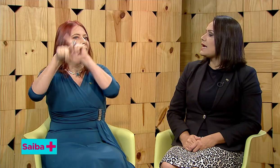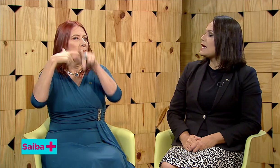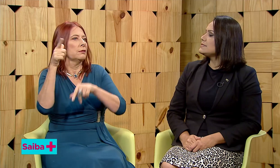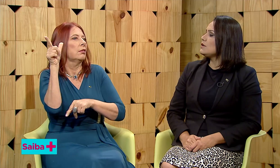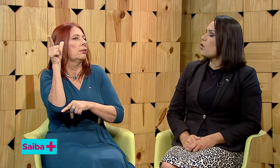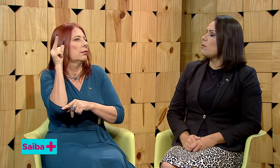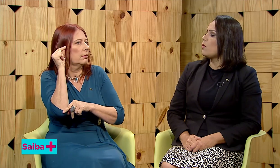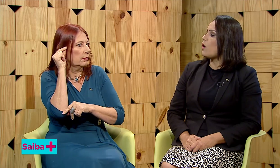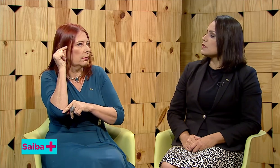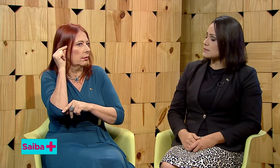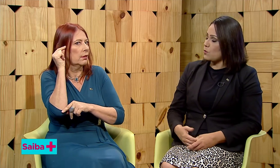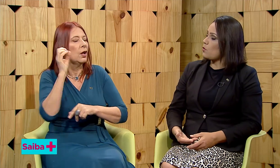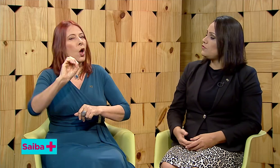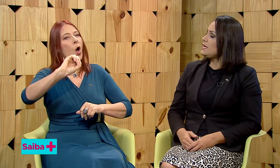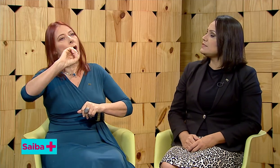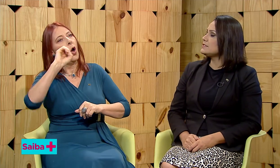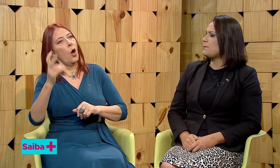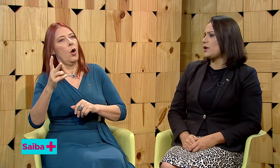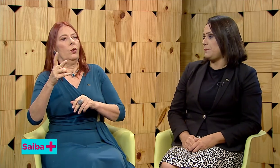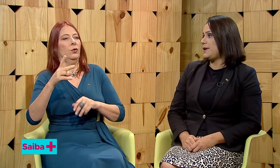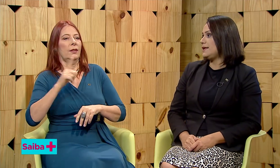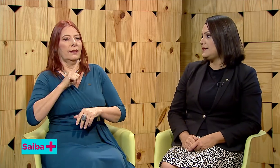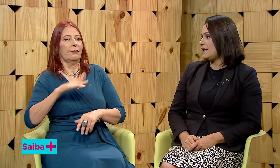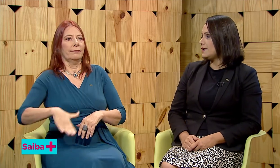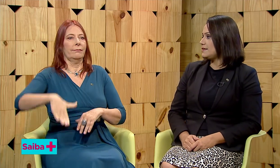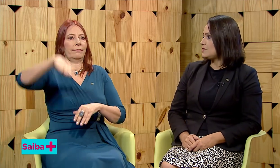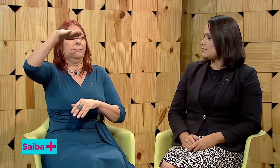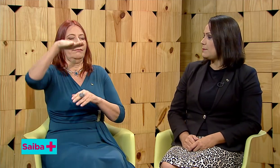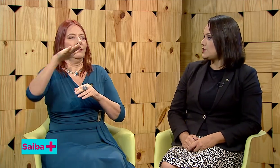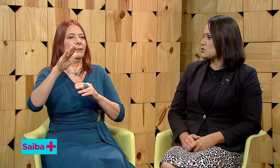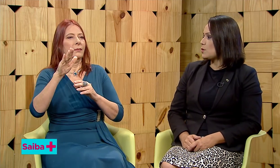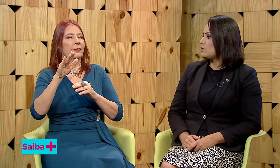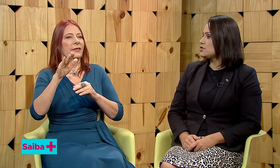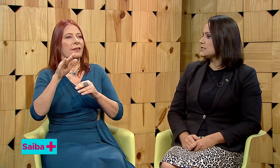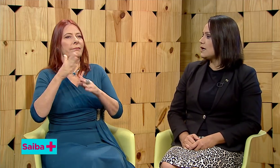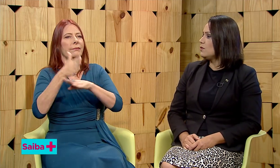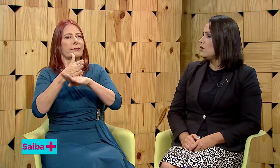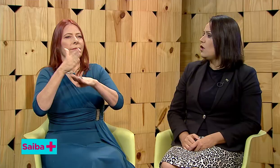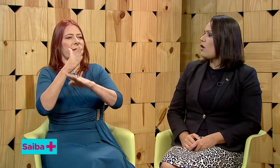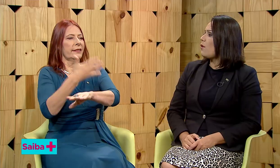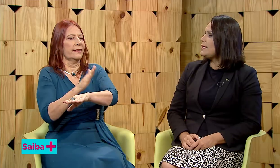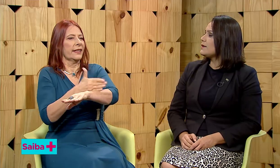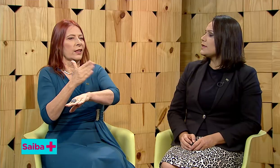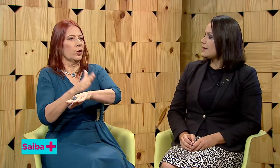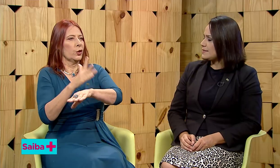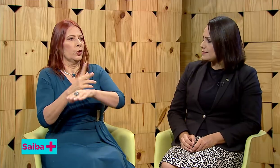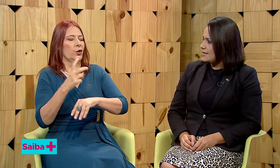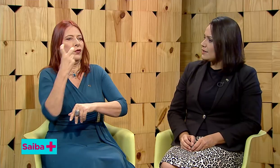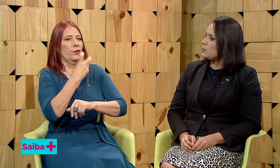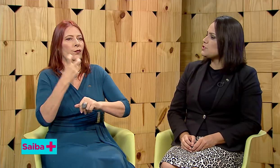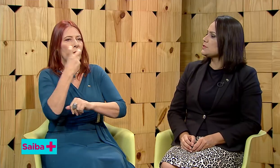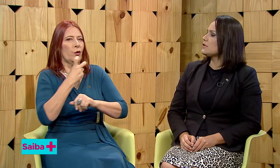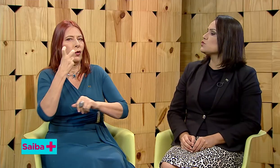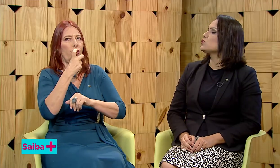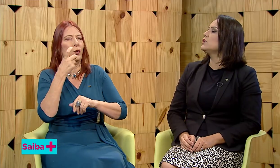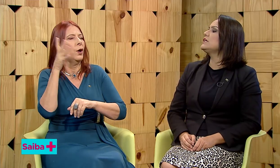nascem como são ouvintes e podem perder gradativamente a sua audição, ou então que cresceram, mesmo sendo surdas,